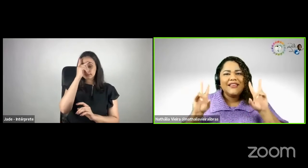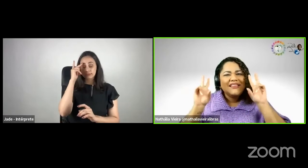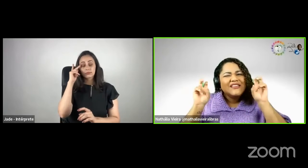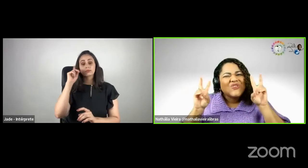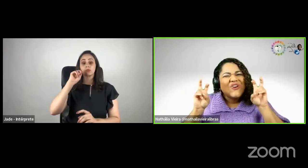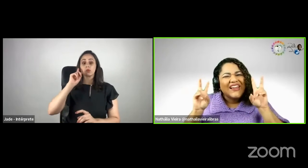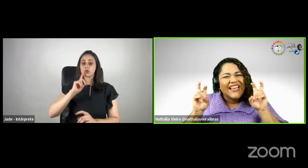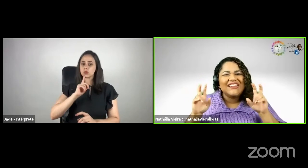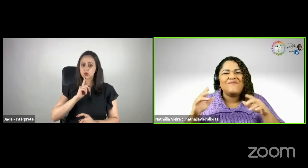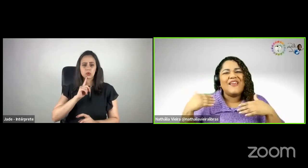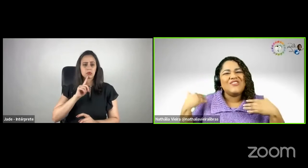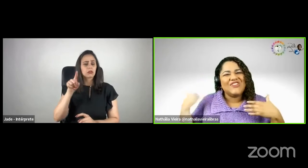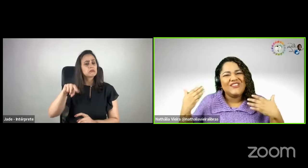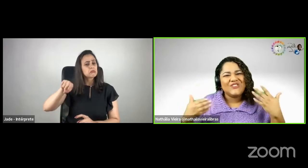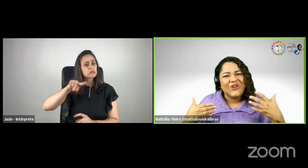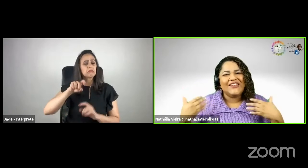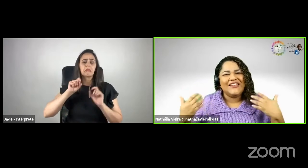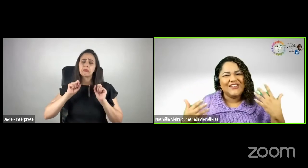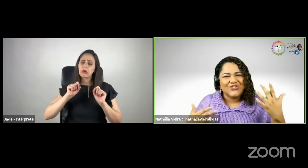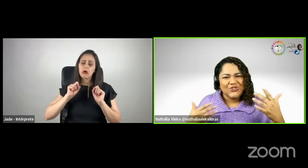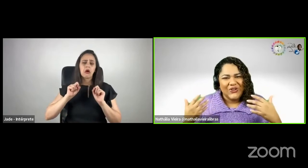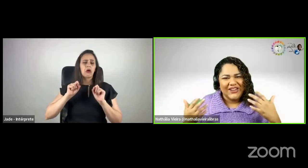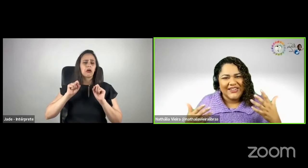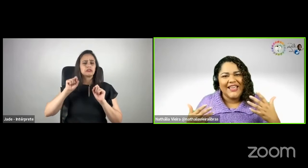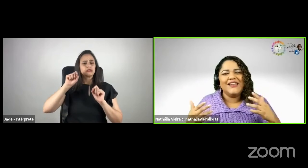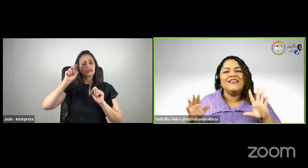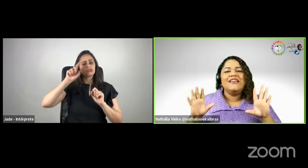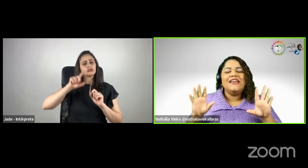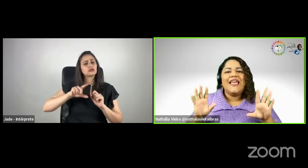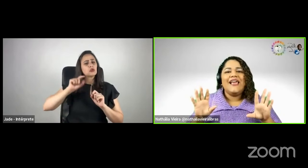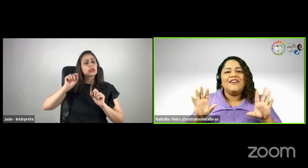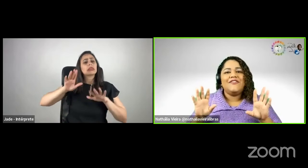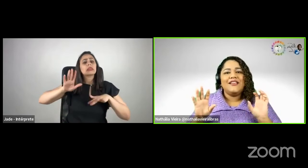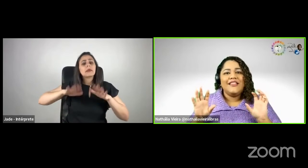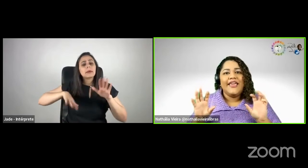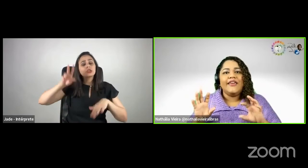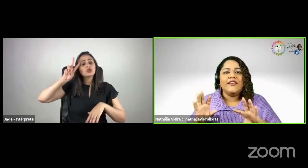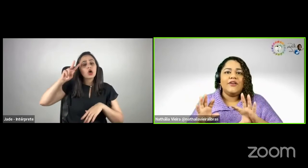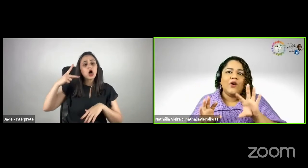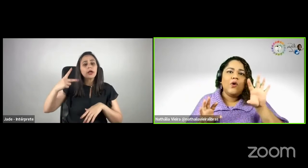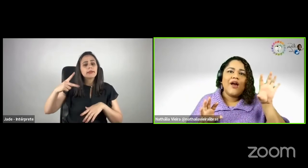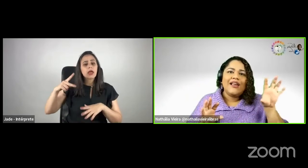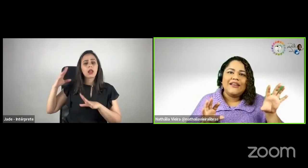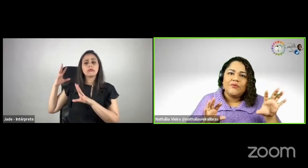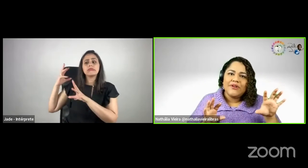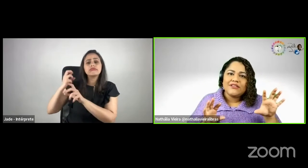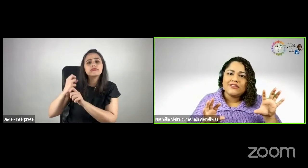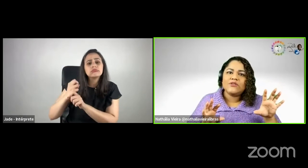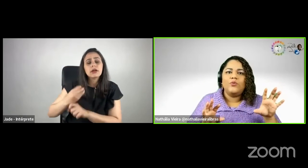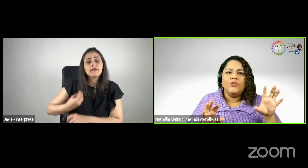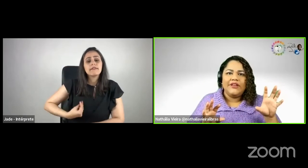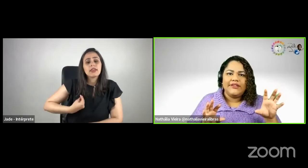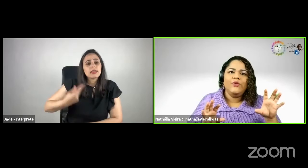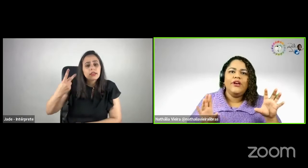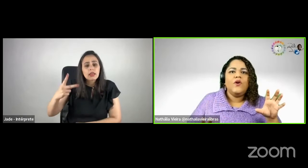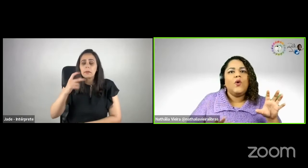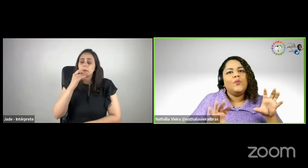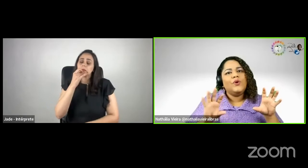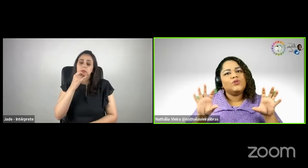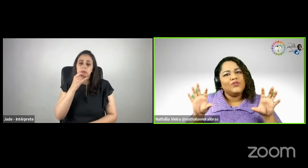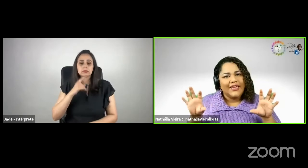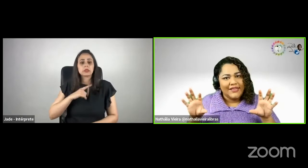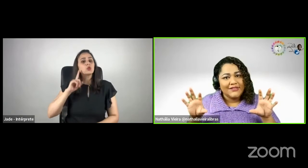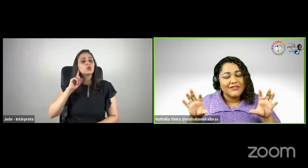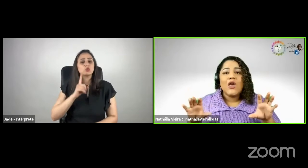escolher, depende da história, da trajetória dela. Ela vai ter ou a Libras, como língua,